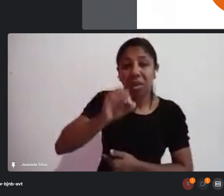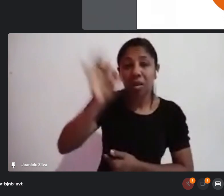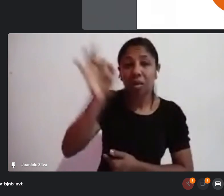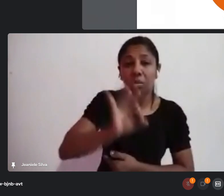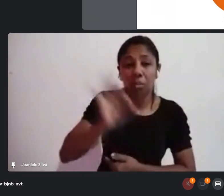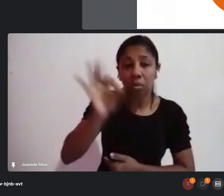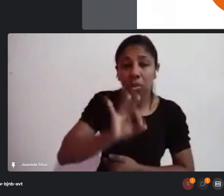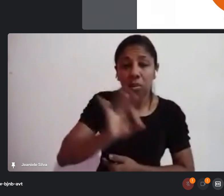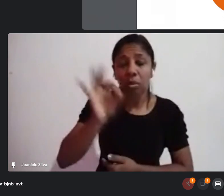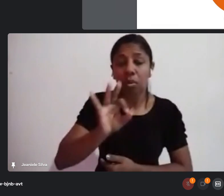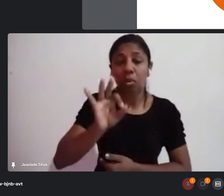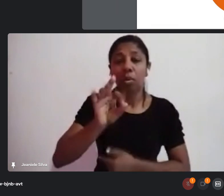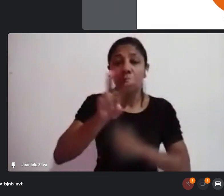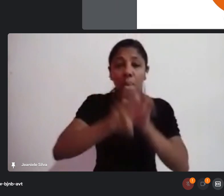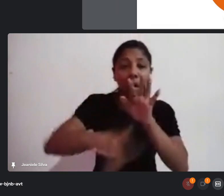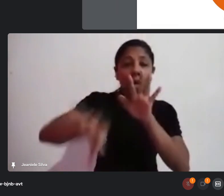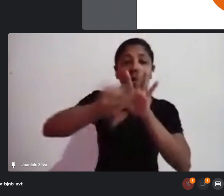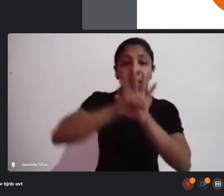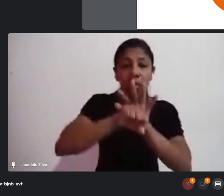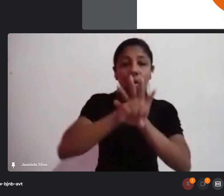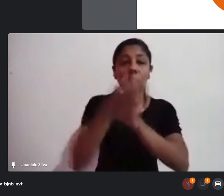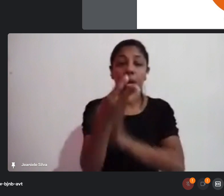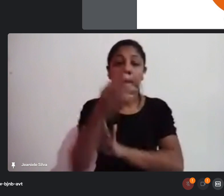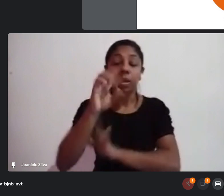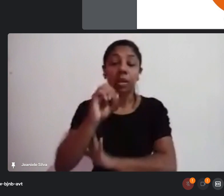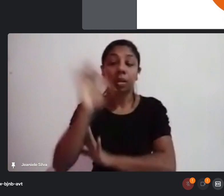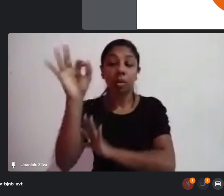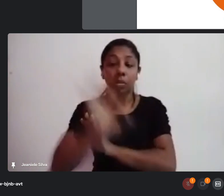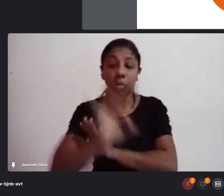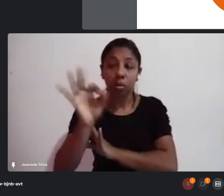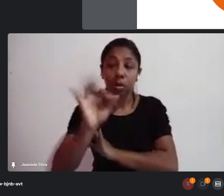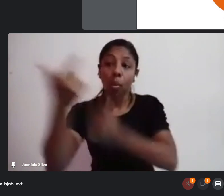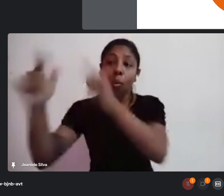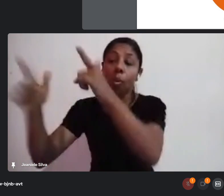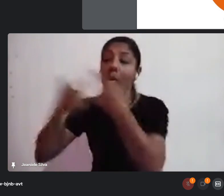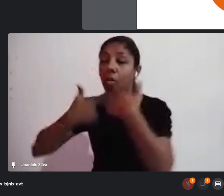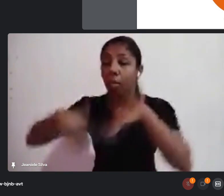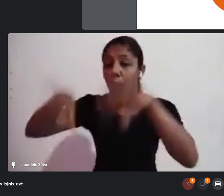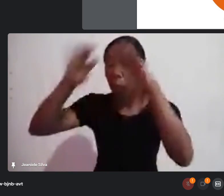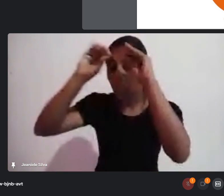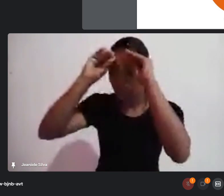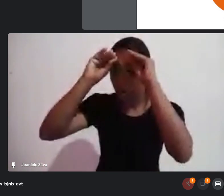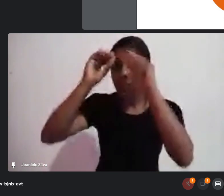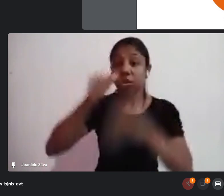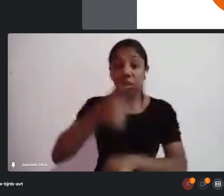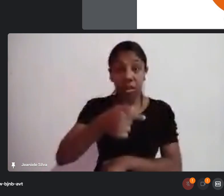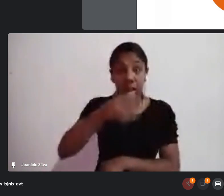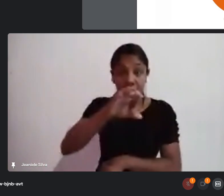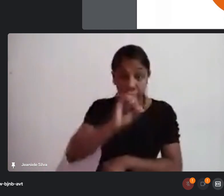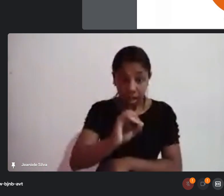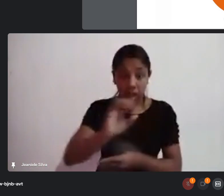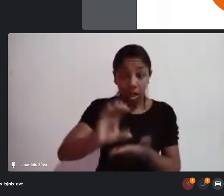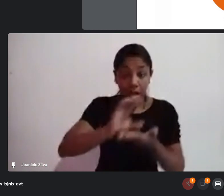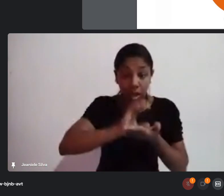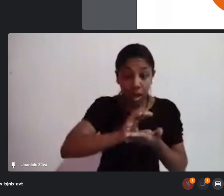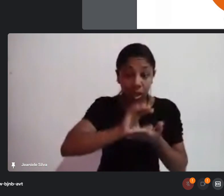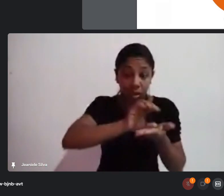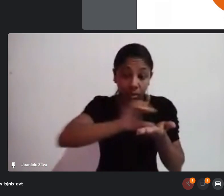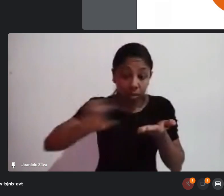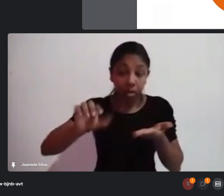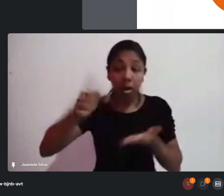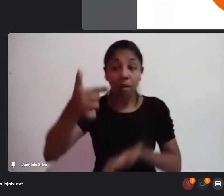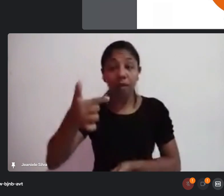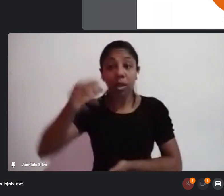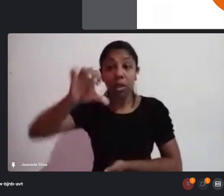o audiovisual e 30% para as outras linguagens, sendo esses 70%, 29 milhões, e as outras